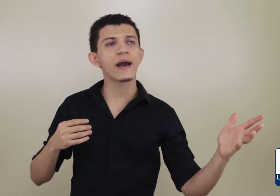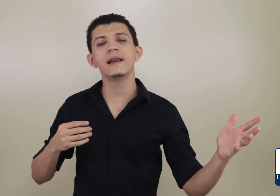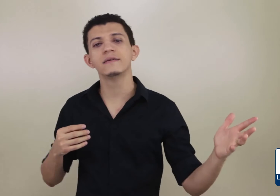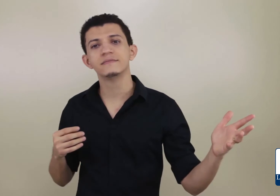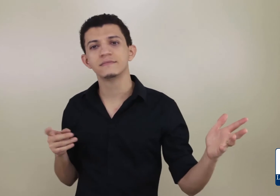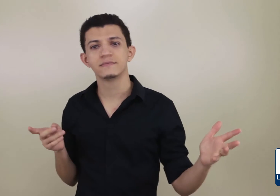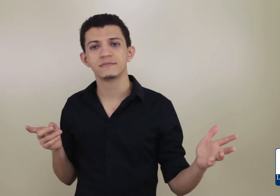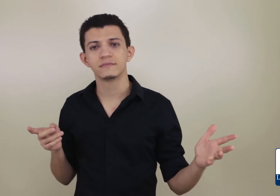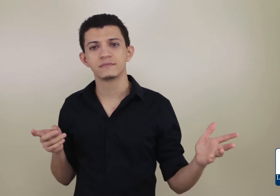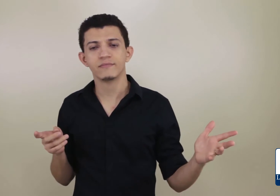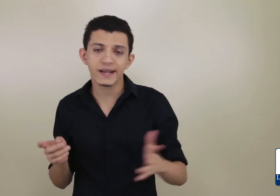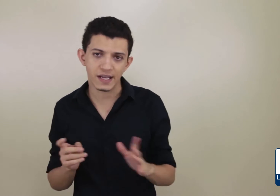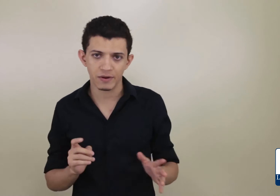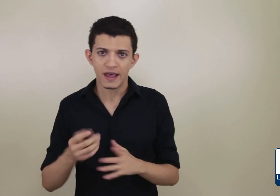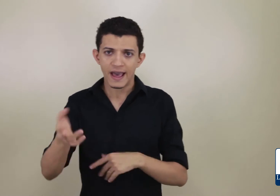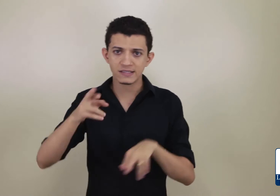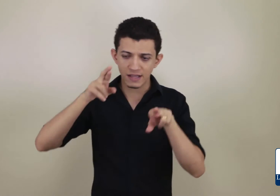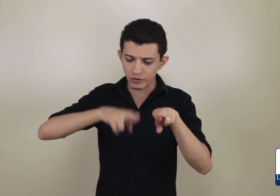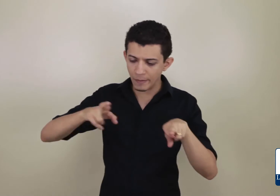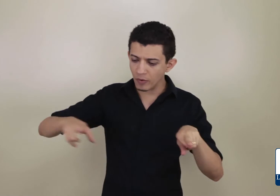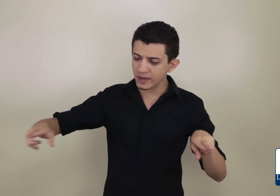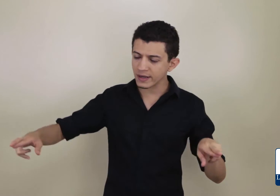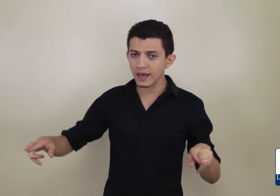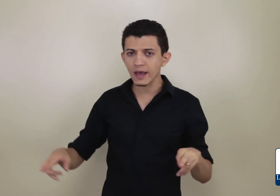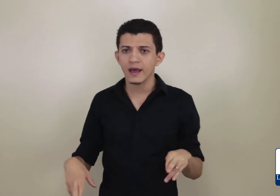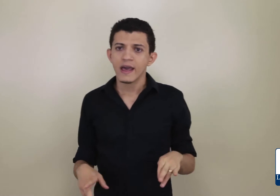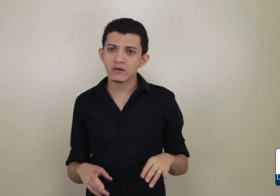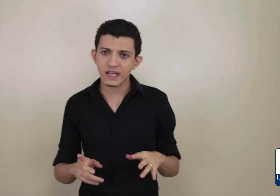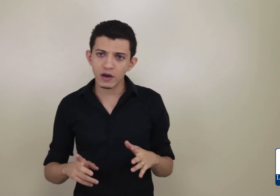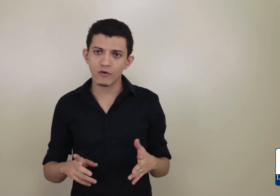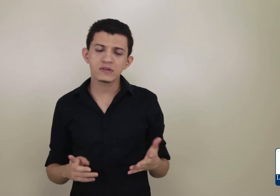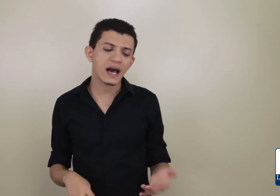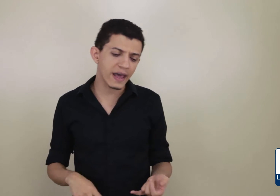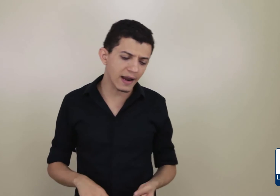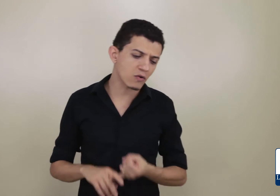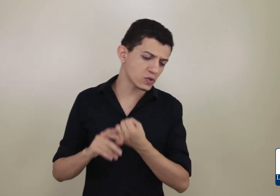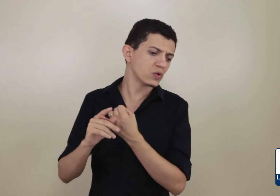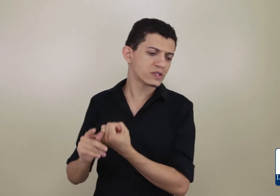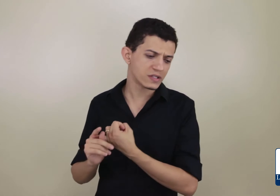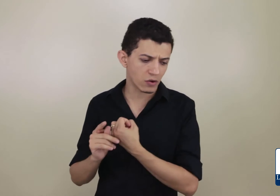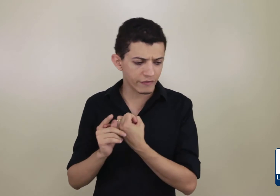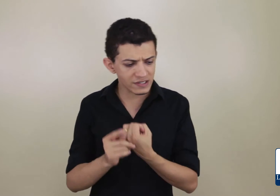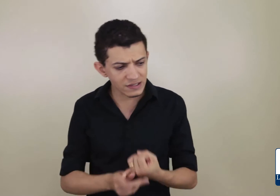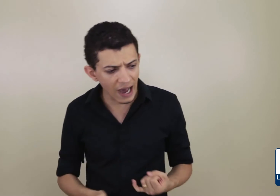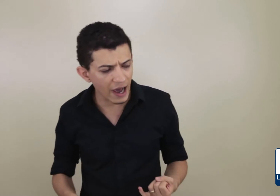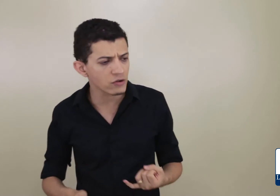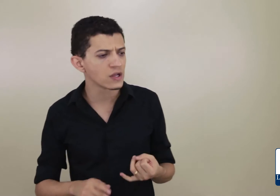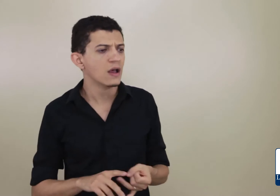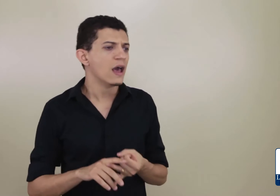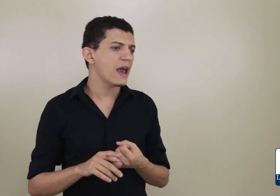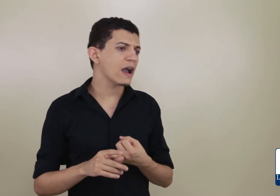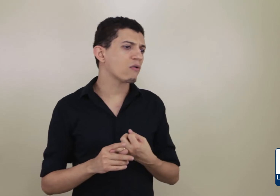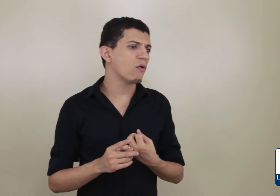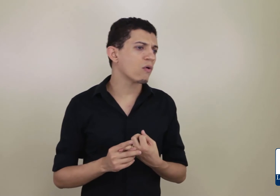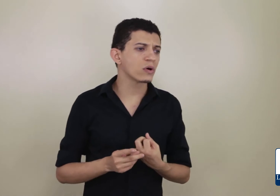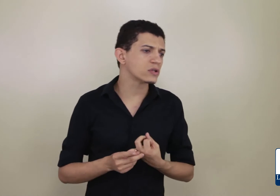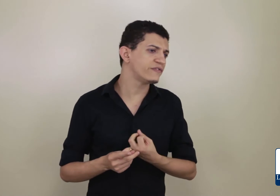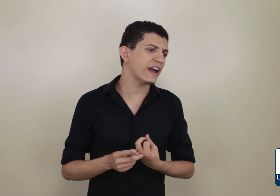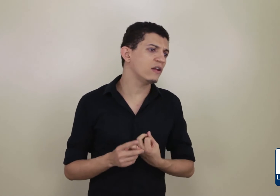ele. Por exemplo, esse sinal de república aqui, eu sei que eu vou usar ele com surdos que são universitários, quando eu estiver em